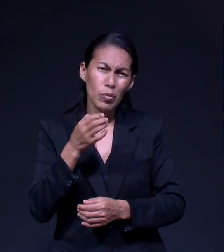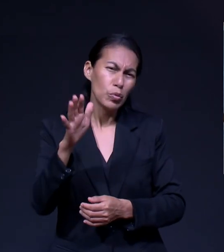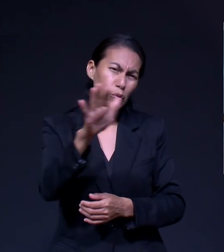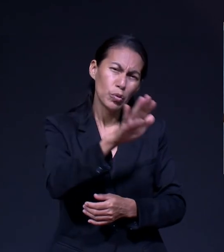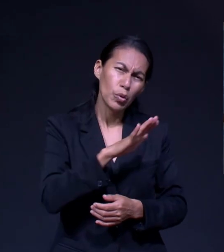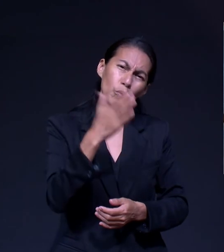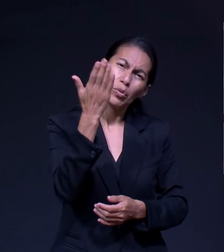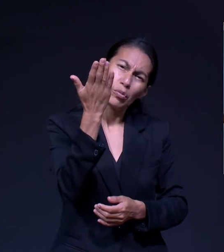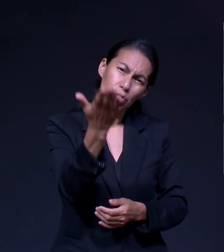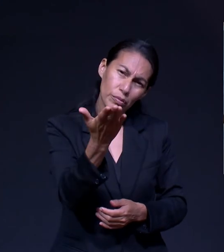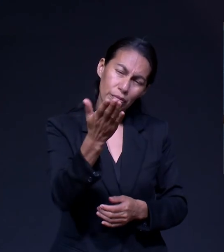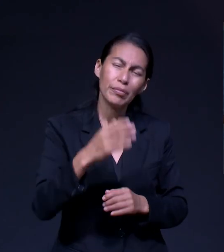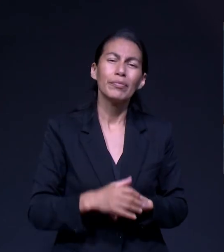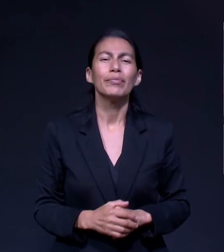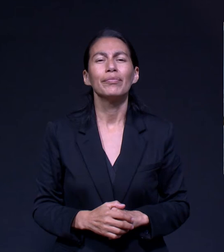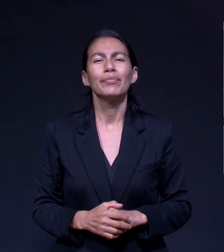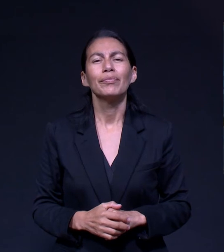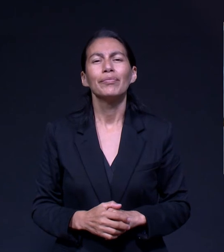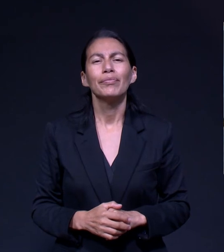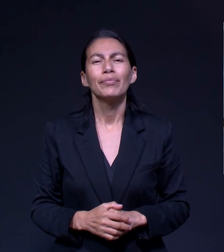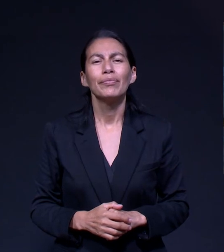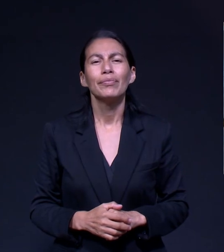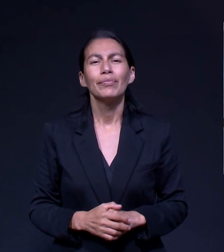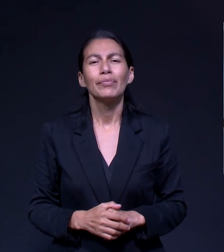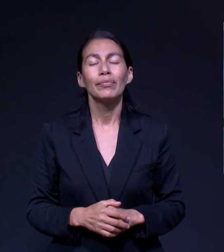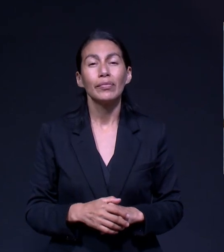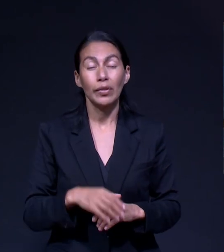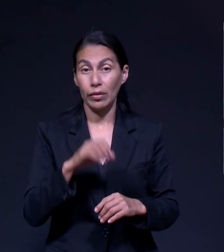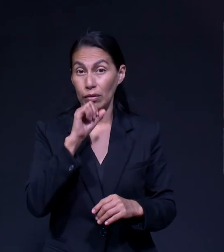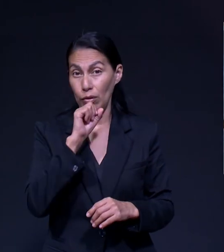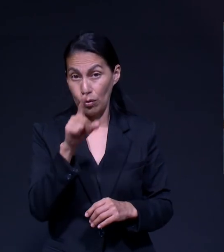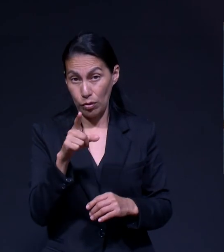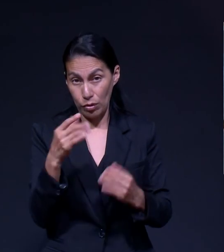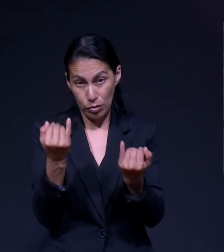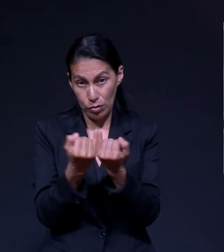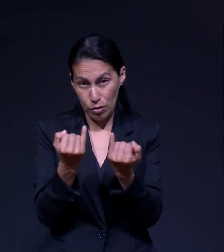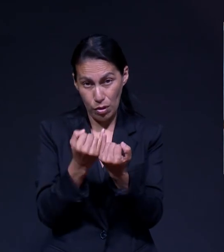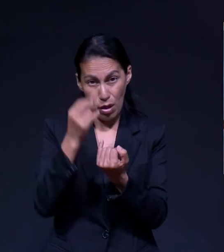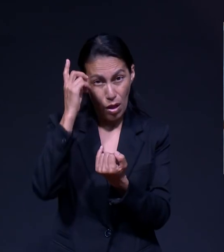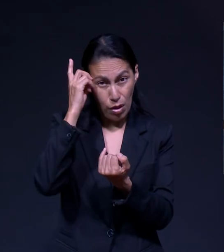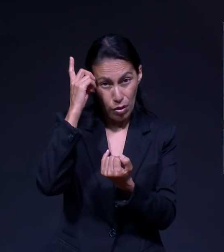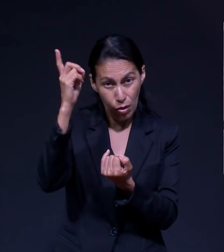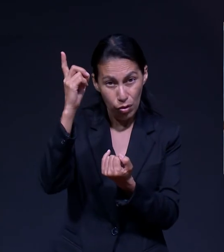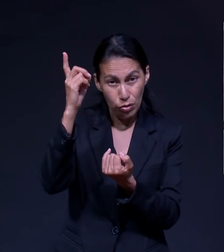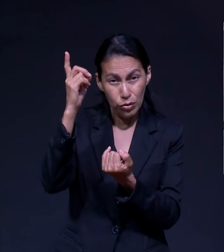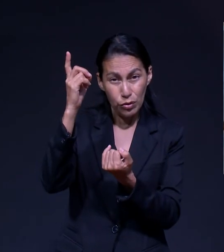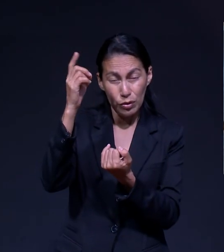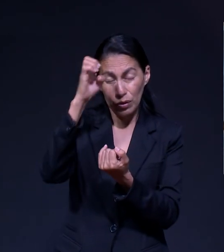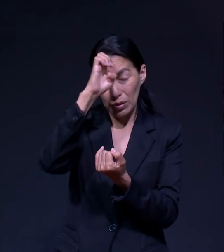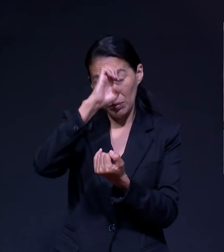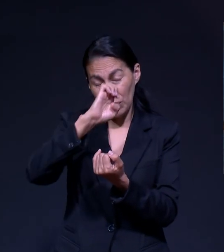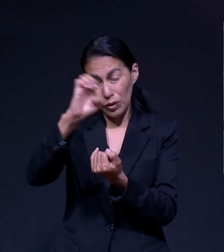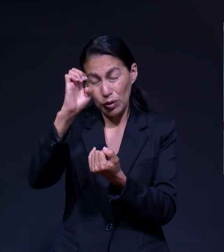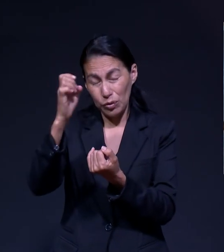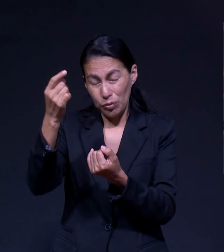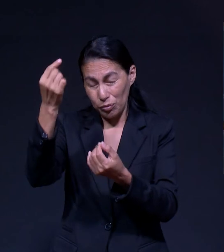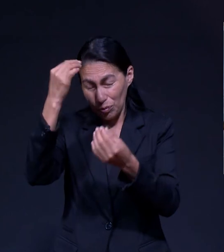Oramos por lo que ustedes están solicitando y además el Espíritu de Dios agrega algunas cosas más